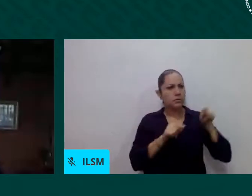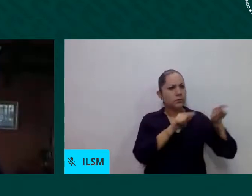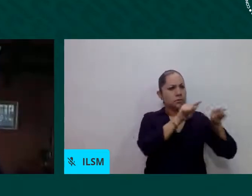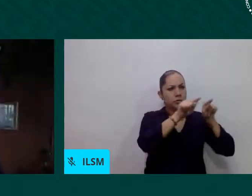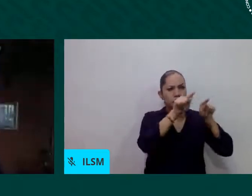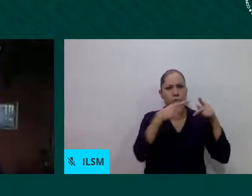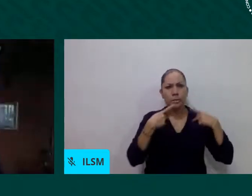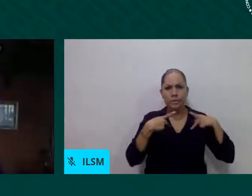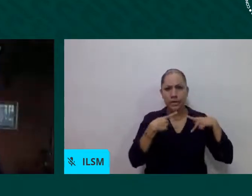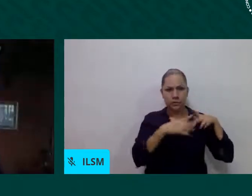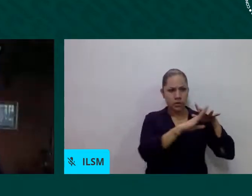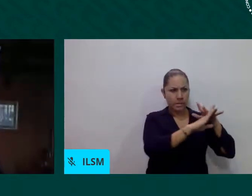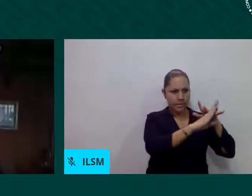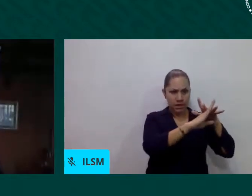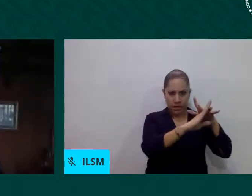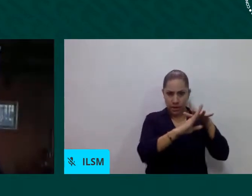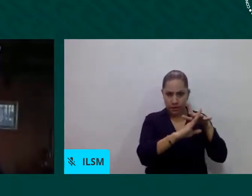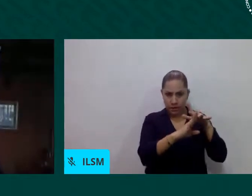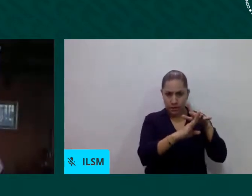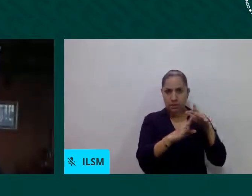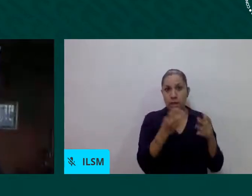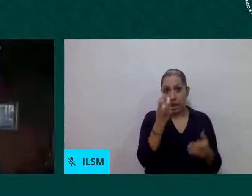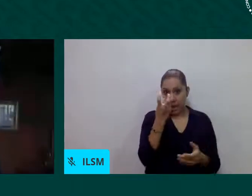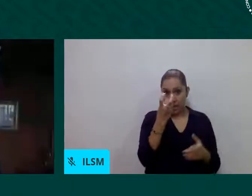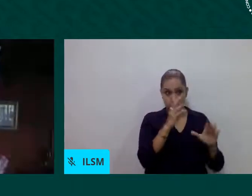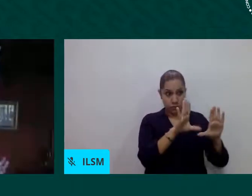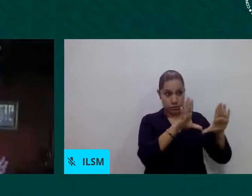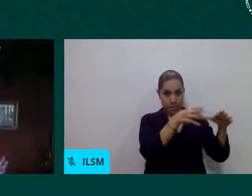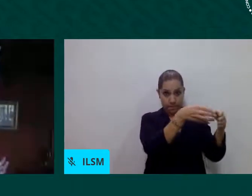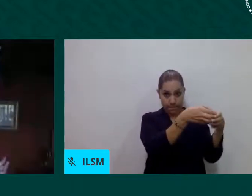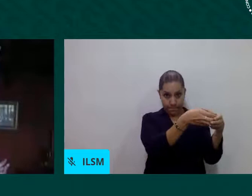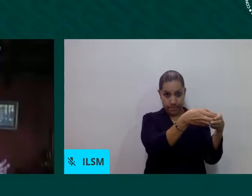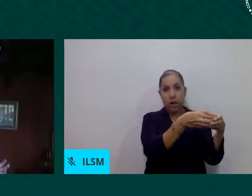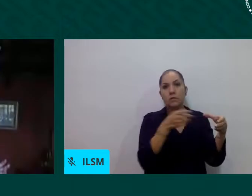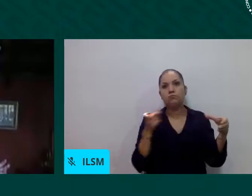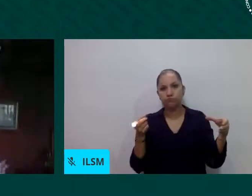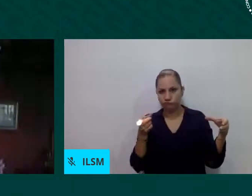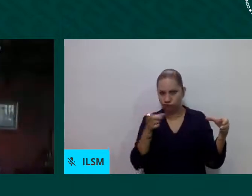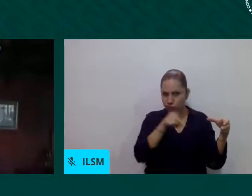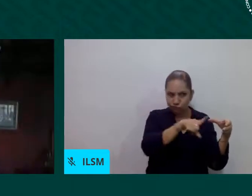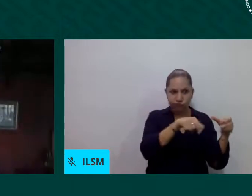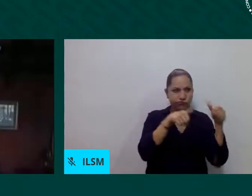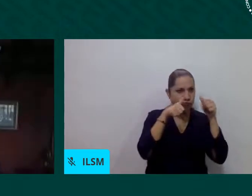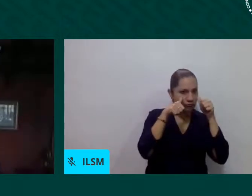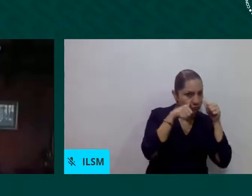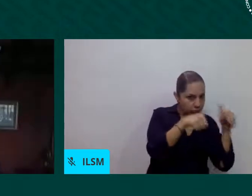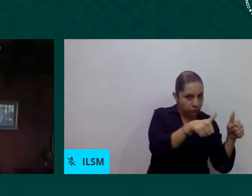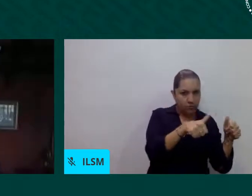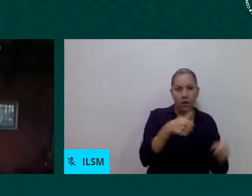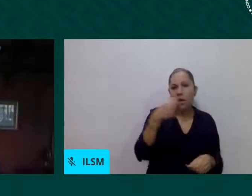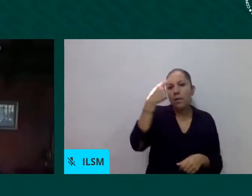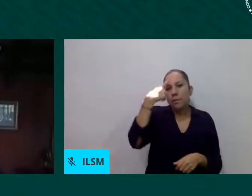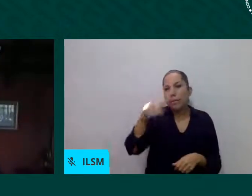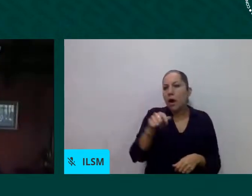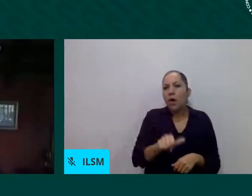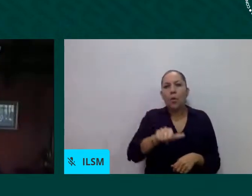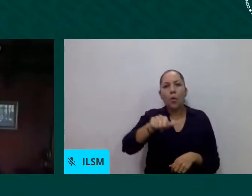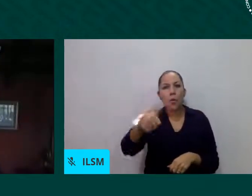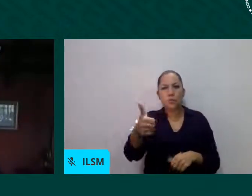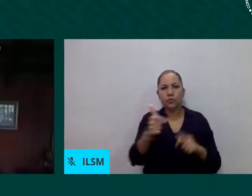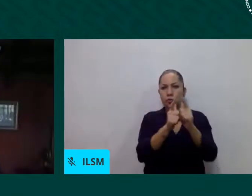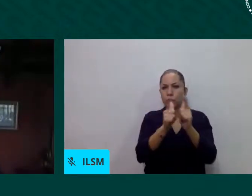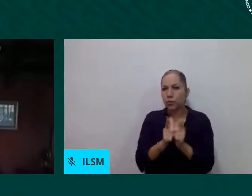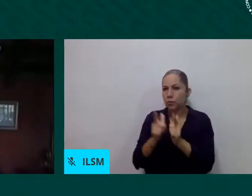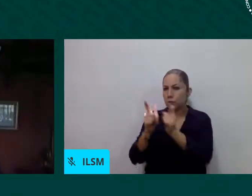paralelo a toda situación de vulnerabilidad, es decir, la gente que estaba en la calle era atendida no